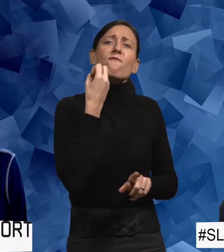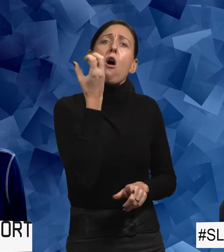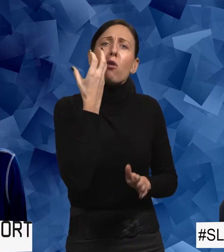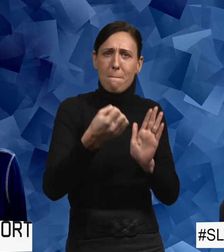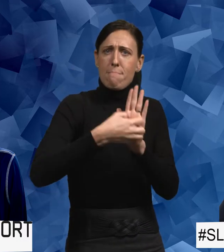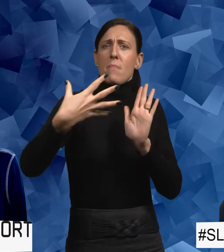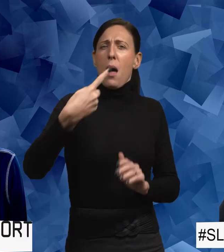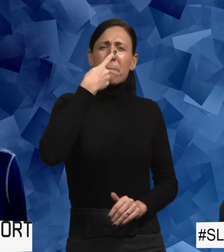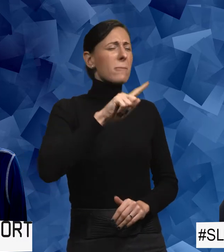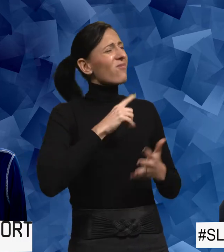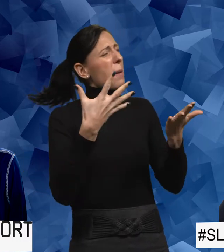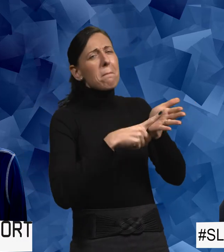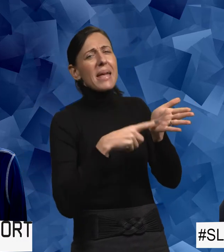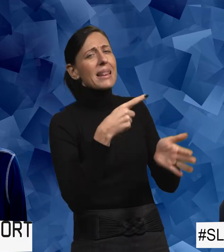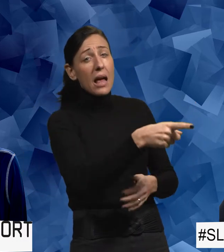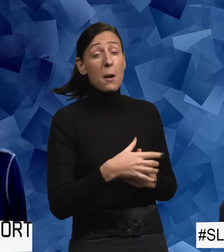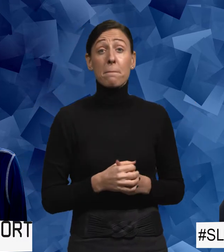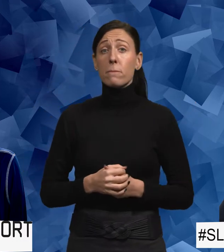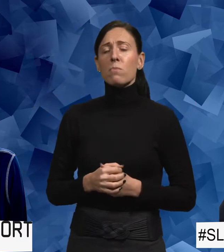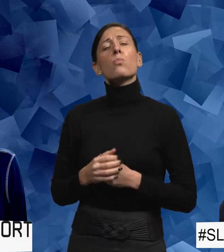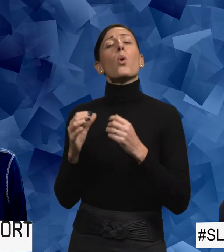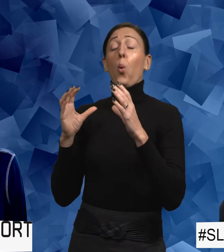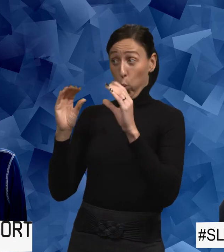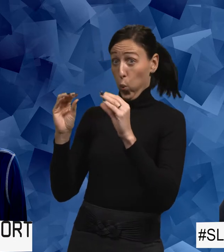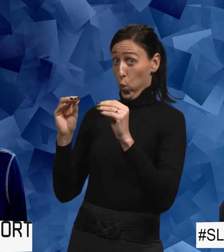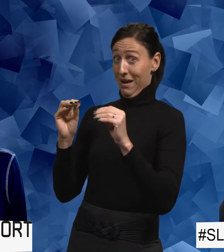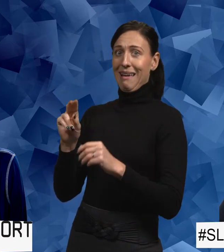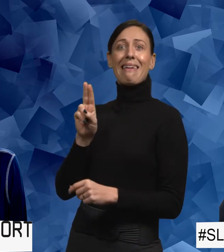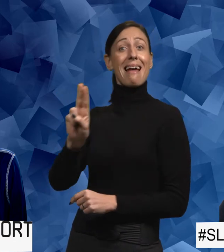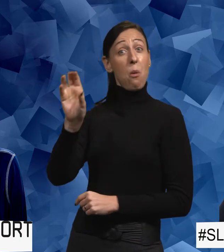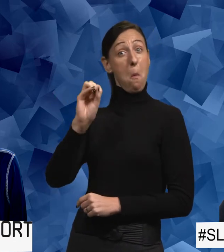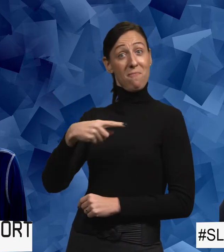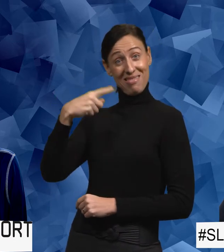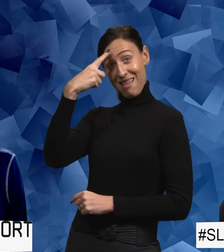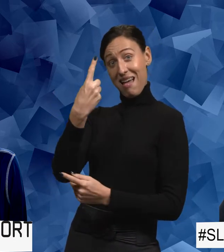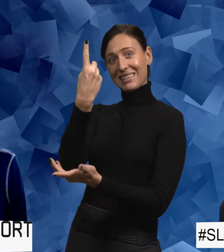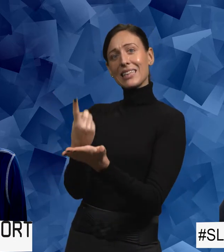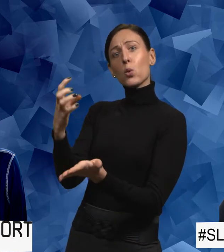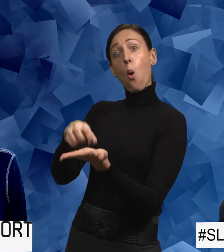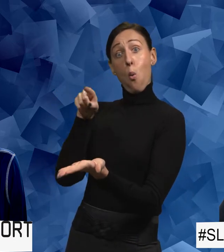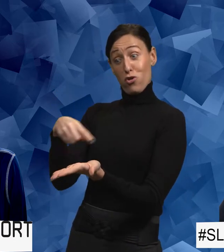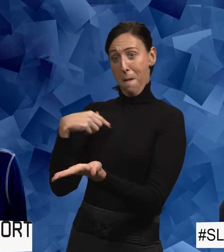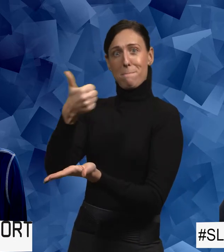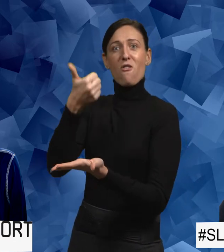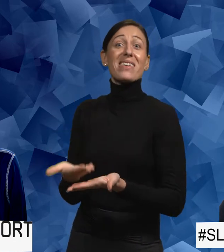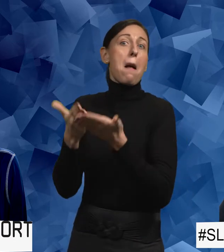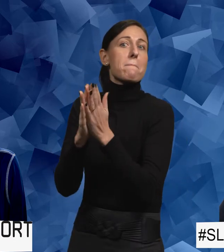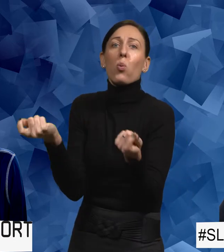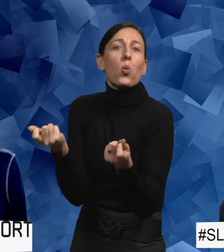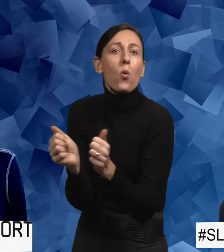utsatthet. Vad menar du med det? Det är egentligen, om vi tänker en situation där jag behöver hjälp med någonting, då kan ju